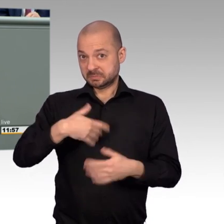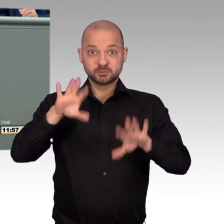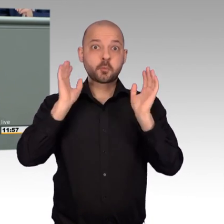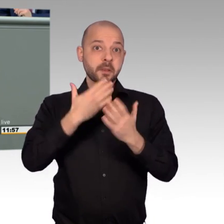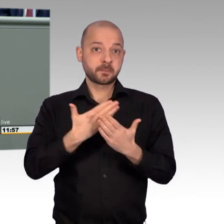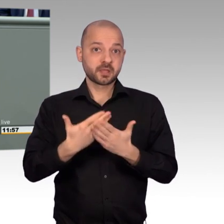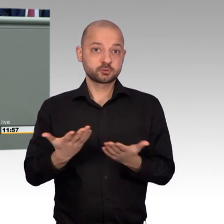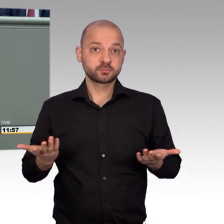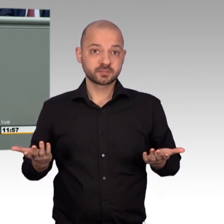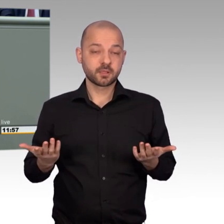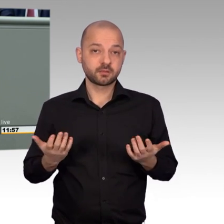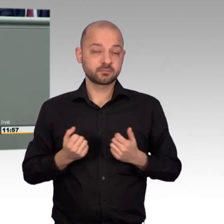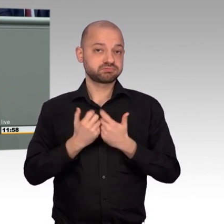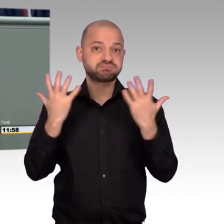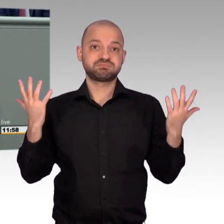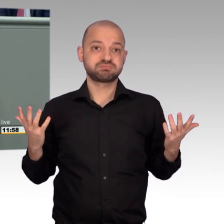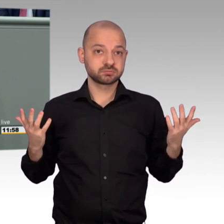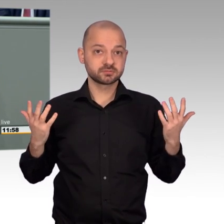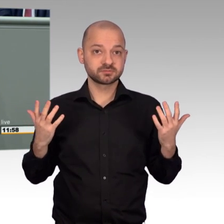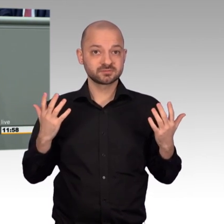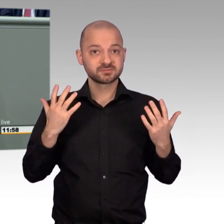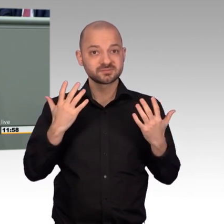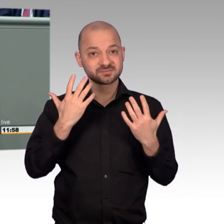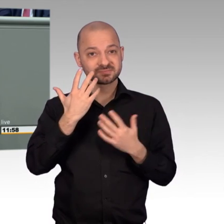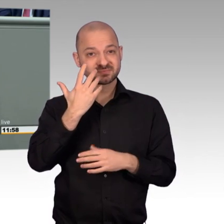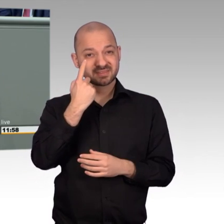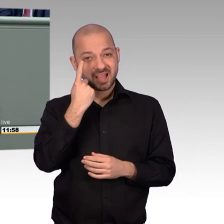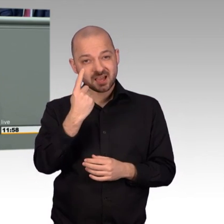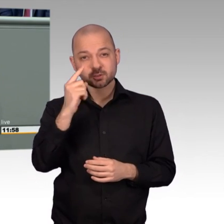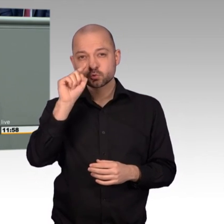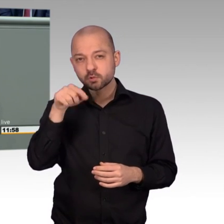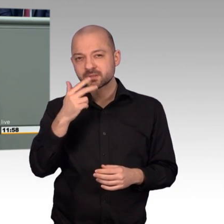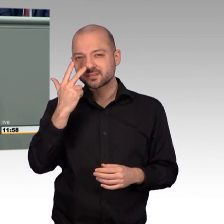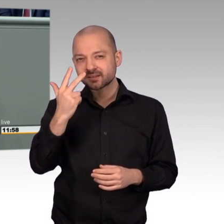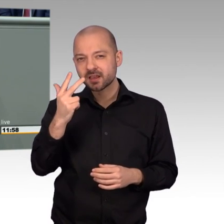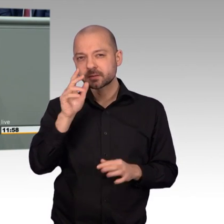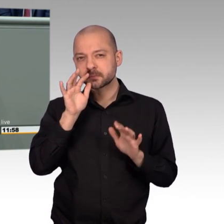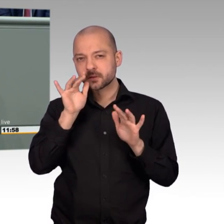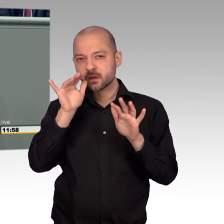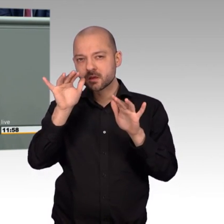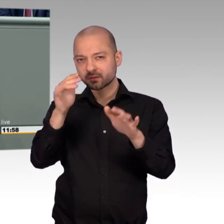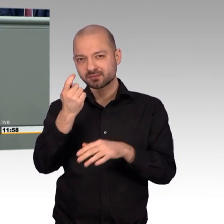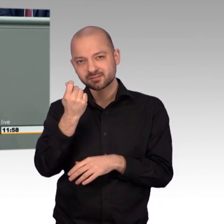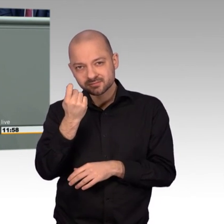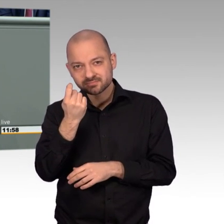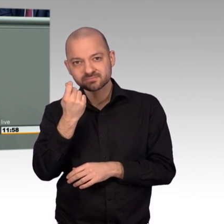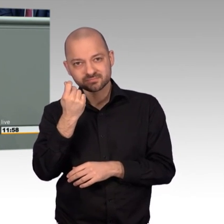die diesen Krieg durchführen. Und ich war sehr erstaunt und erst sehr erfreut, als ich gesehen habe, dass die SPD das